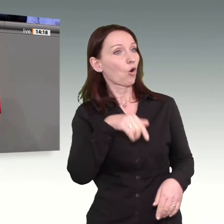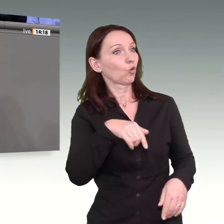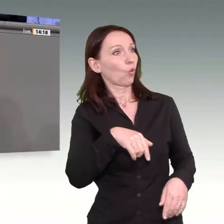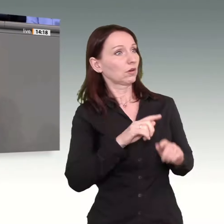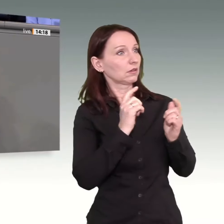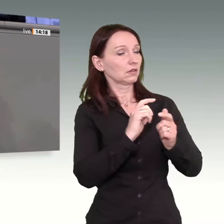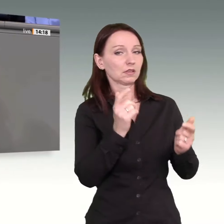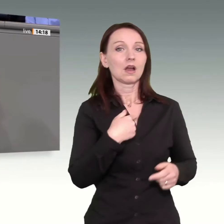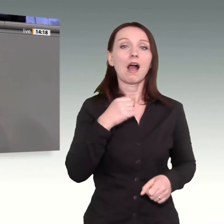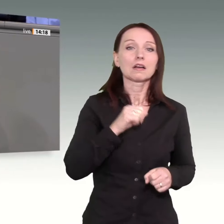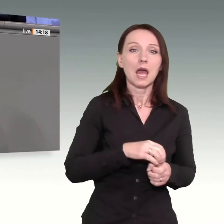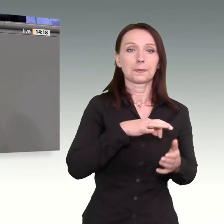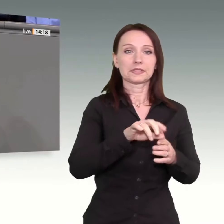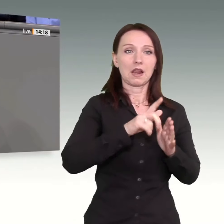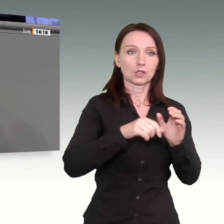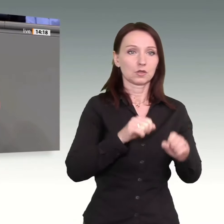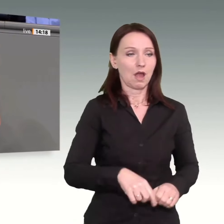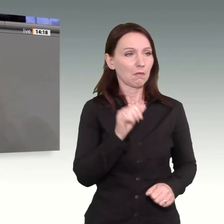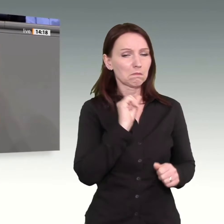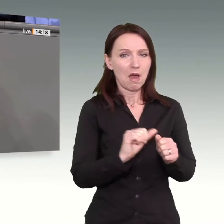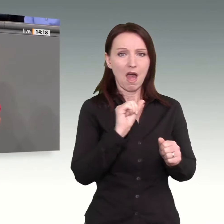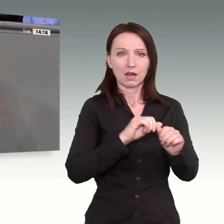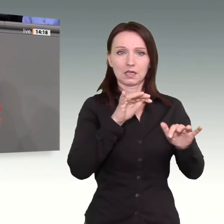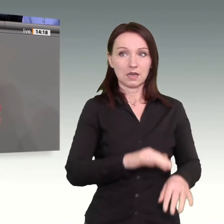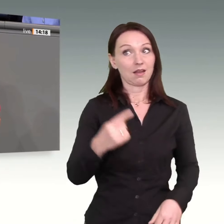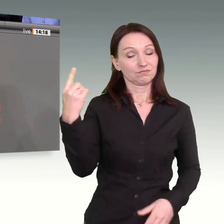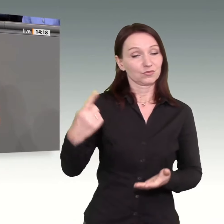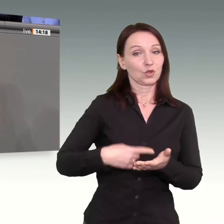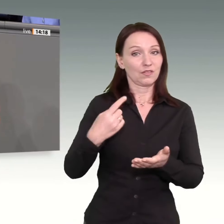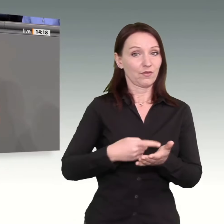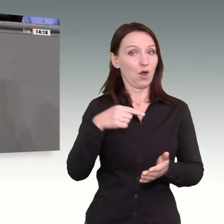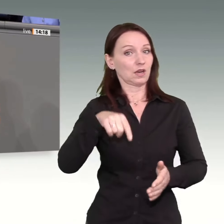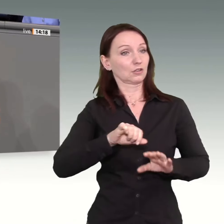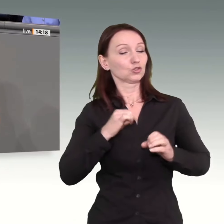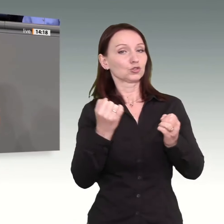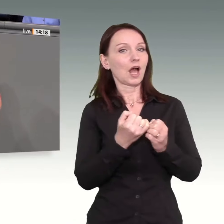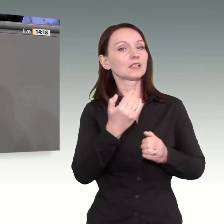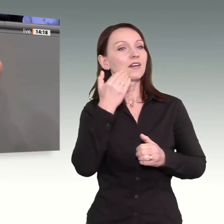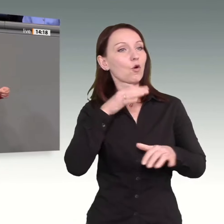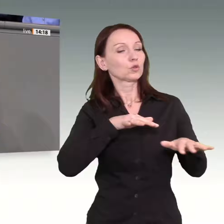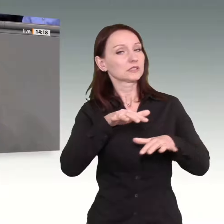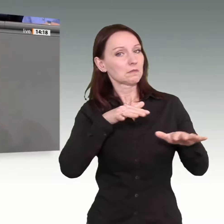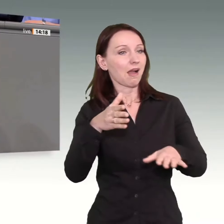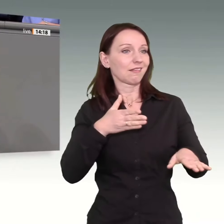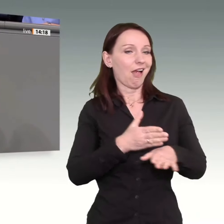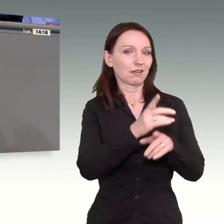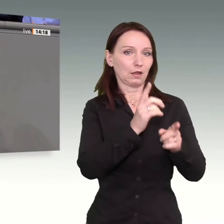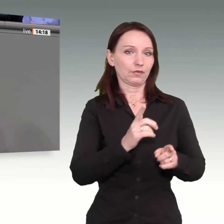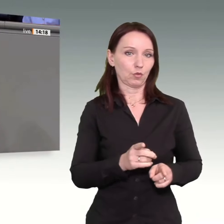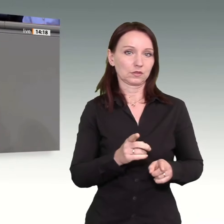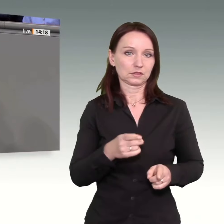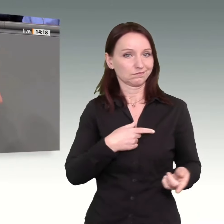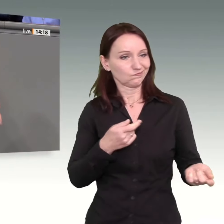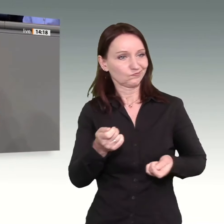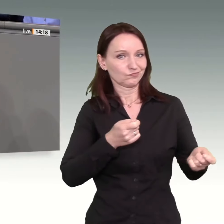Staates in den Wohnungsmarkt. Wir, Linken, wollen die Enteignung großer Wohnungskonzerne, so wie es die Berlinerinnen und Berliner,